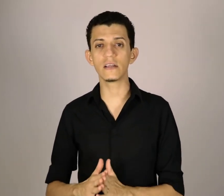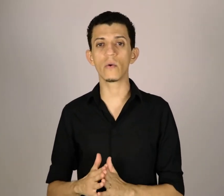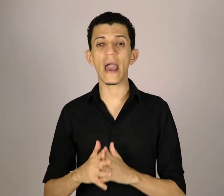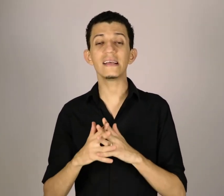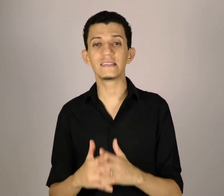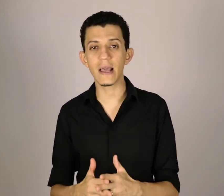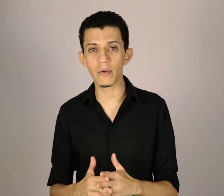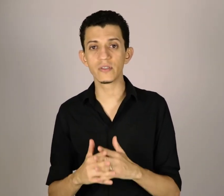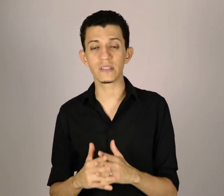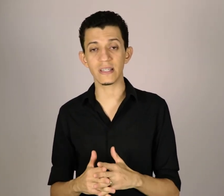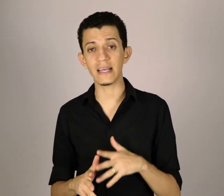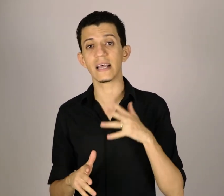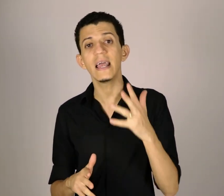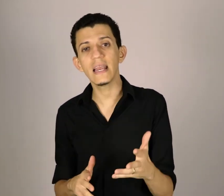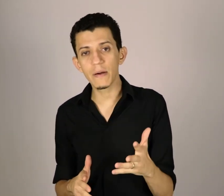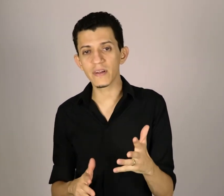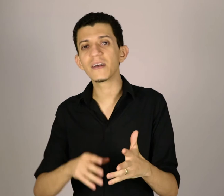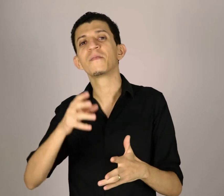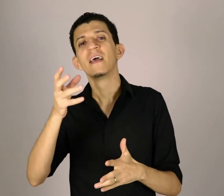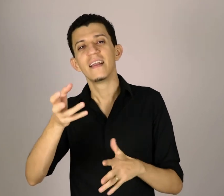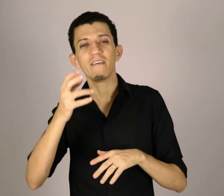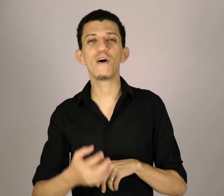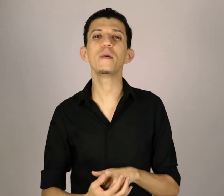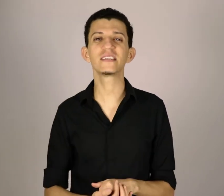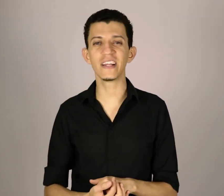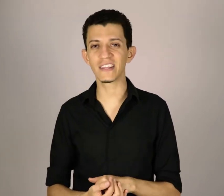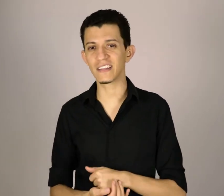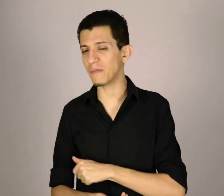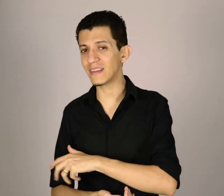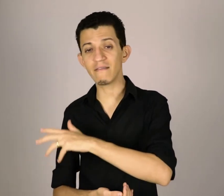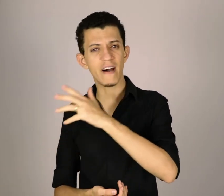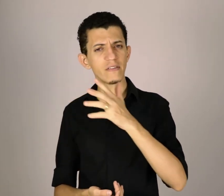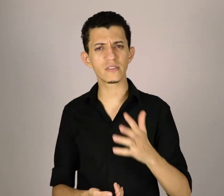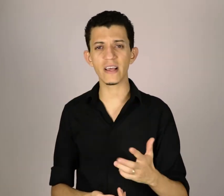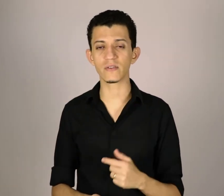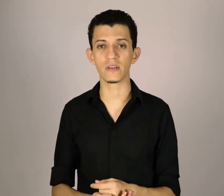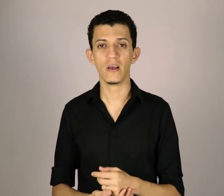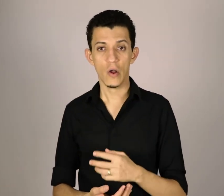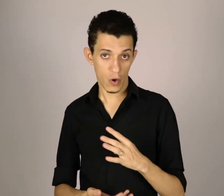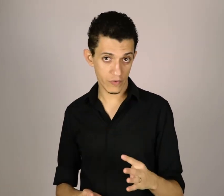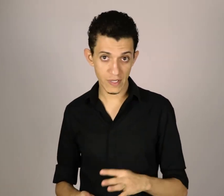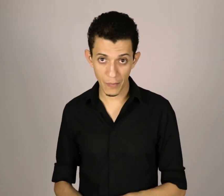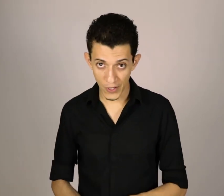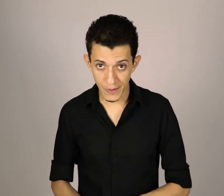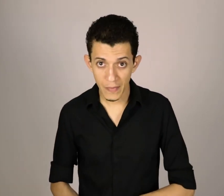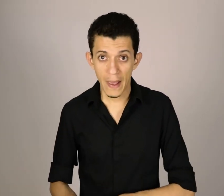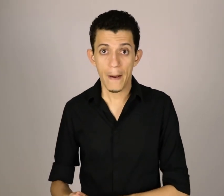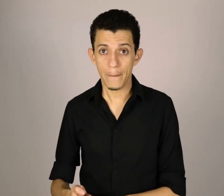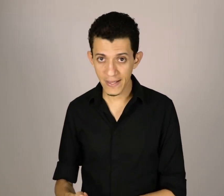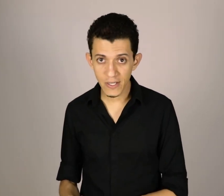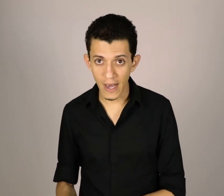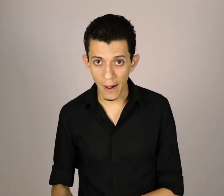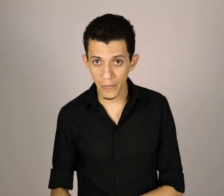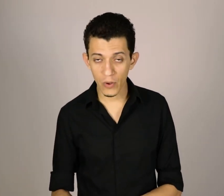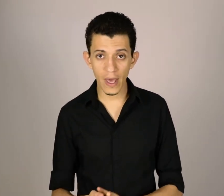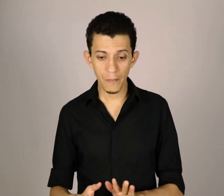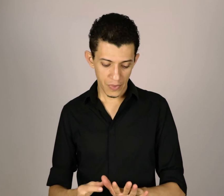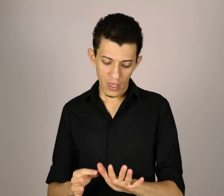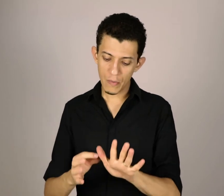exemplos de sinais em Libras, na forma escrita, e também tem vários textos, onde você pode platicar, ok? E uma